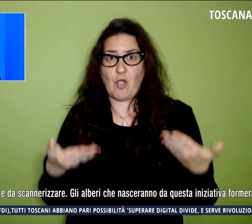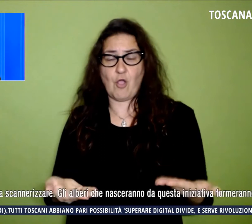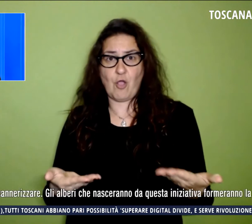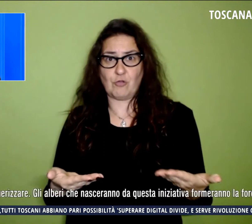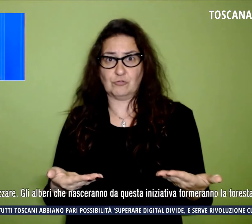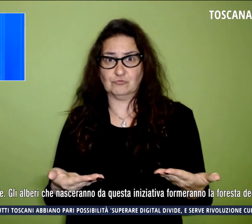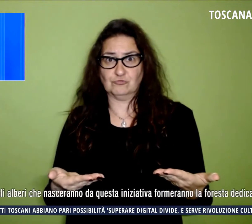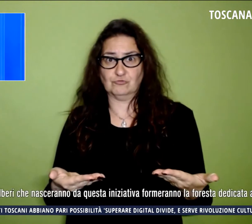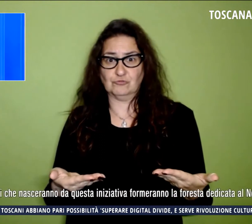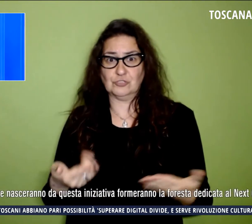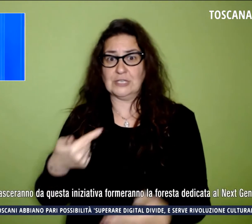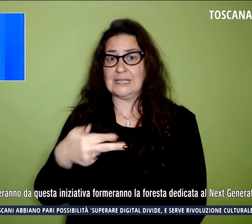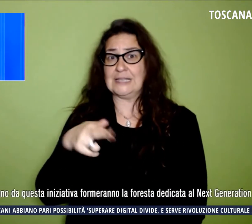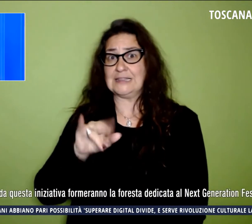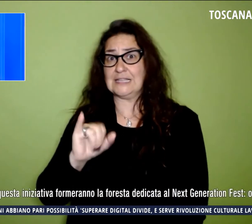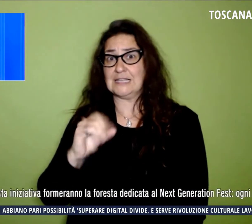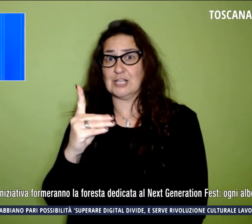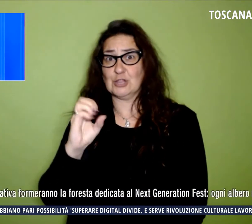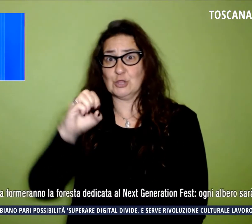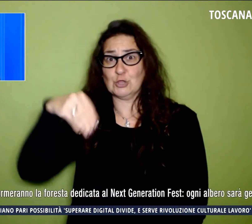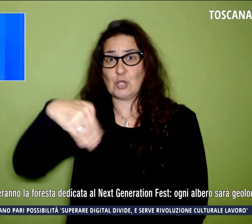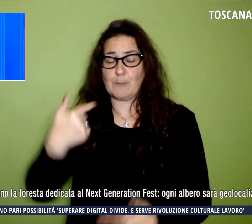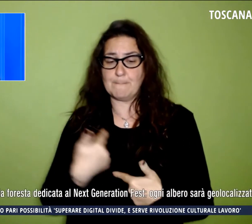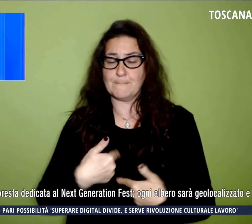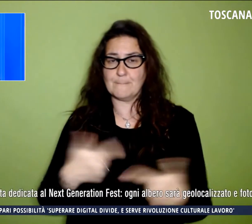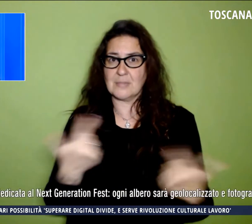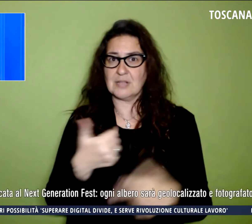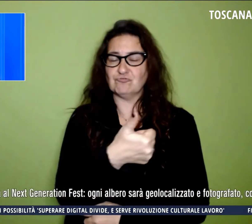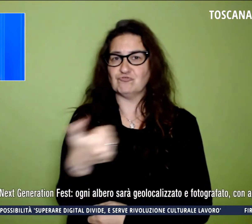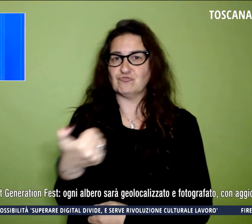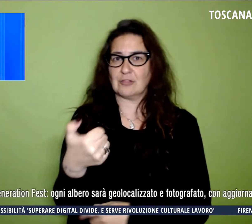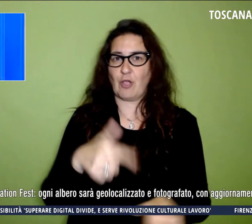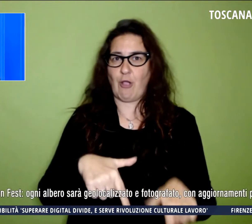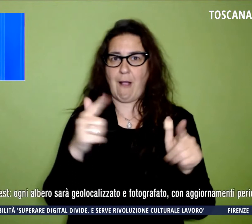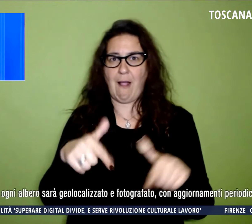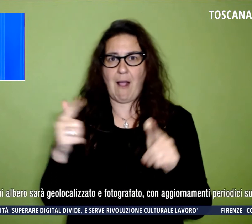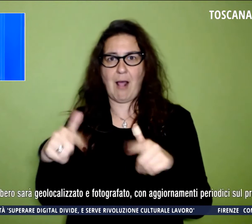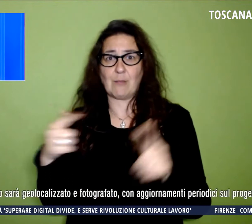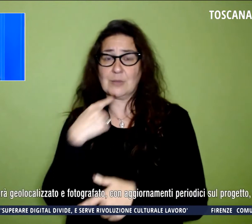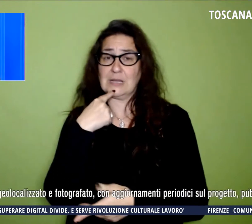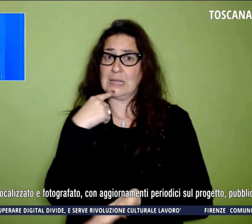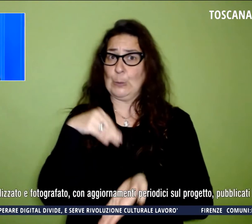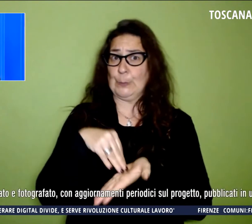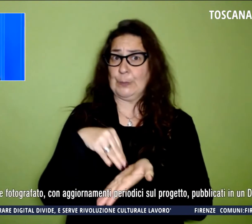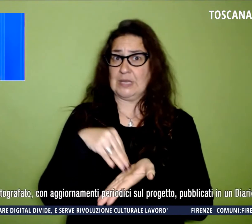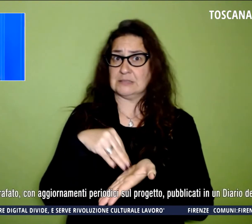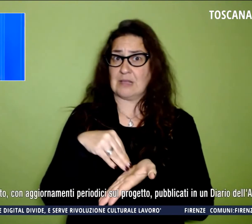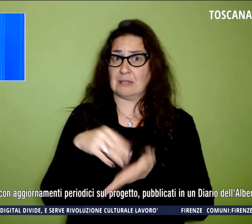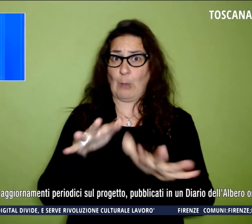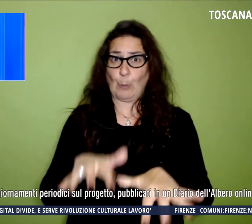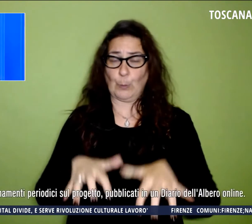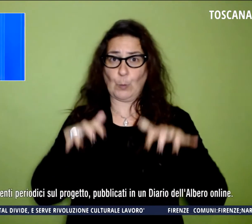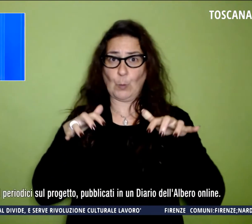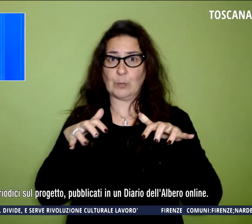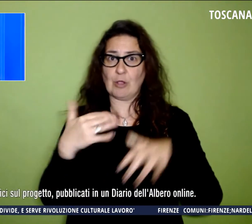per questa occasione ha donato 100 alberi al pubblico presente attraverso un codice